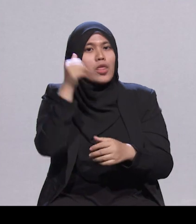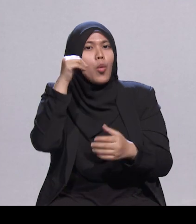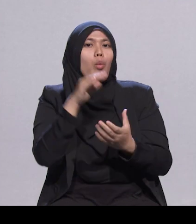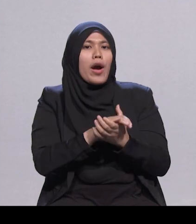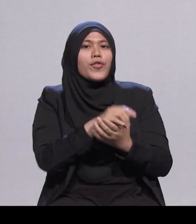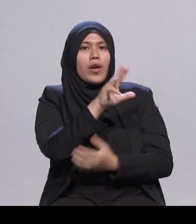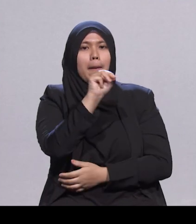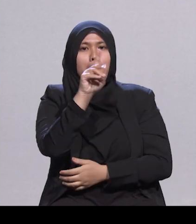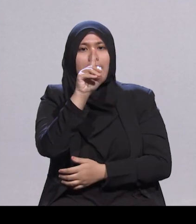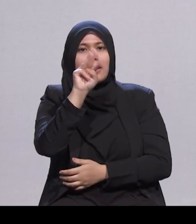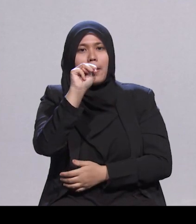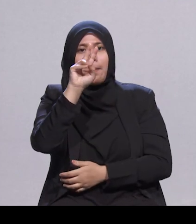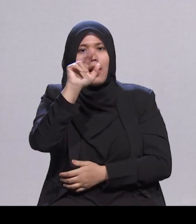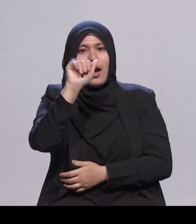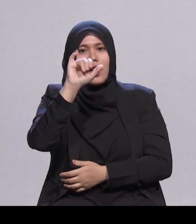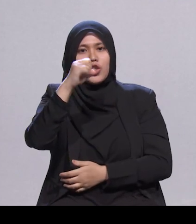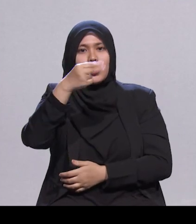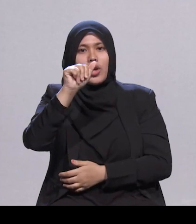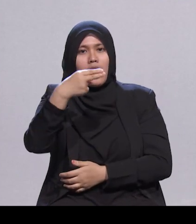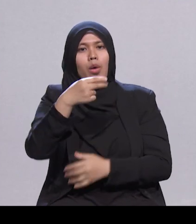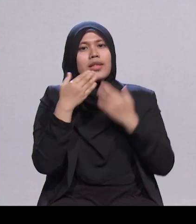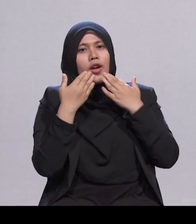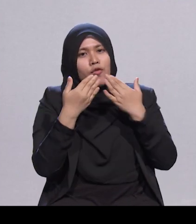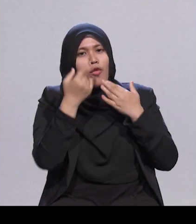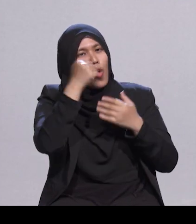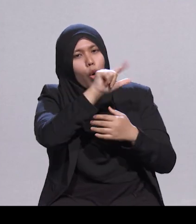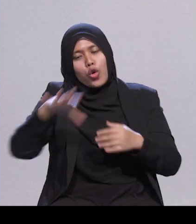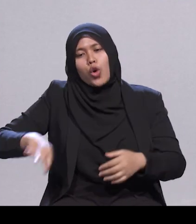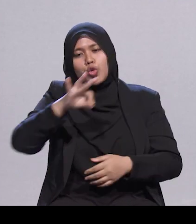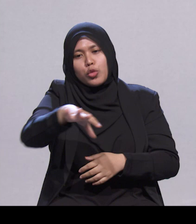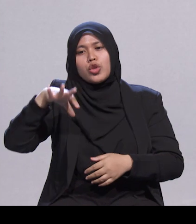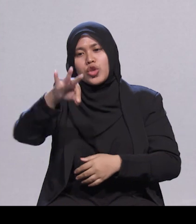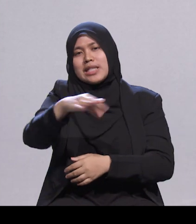anda atas segala sumbangan dan pengorbanannya kepada negara. Terima kasih.